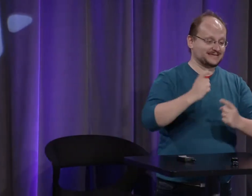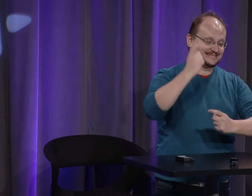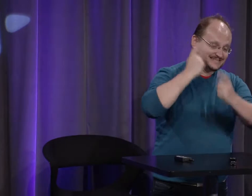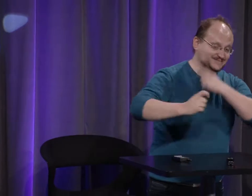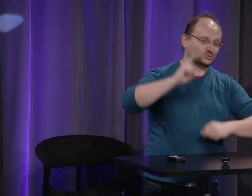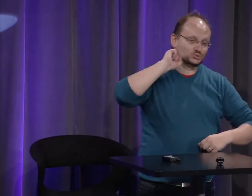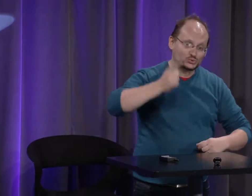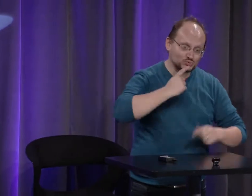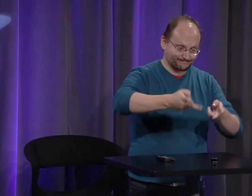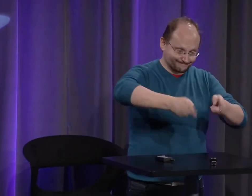alors